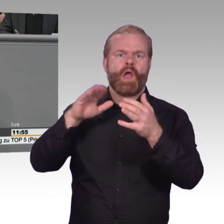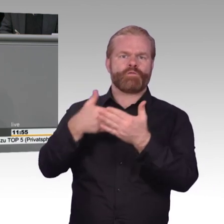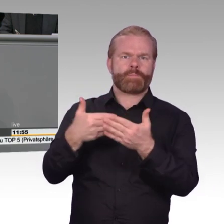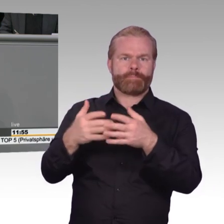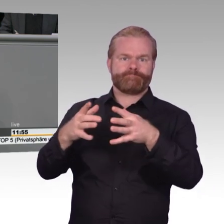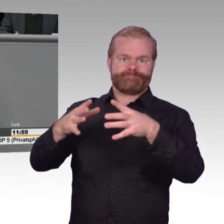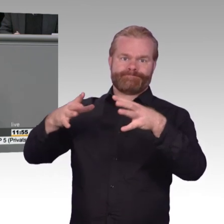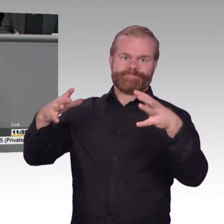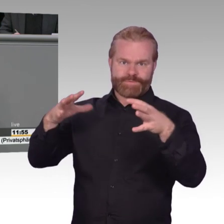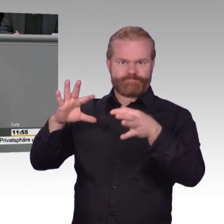Behörde zu erwarten wäre.